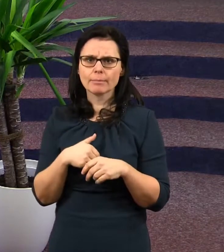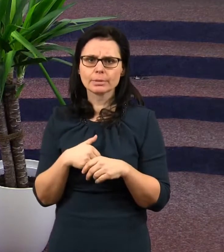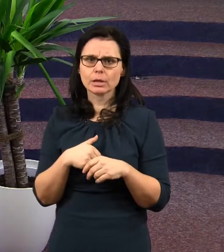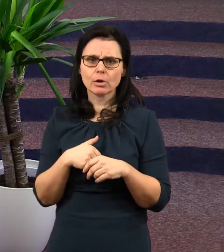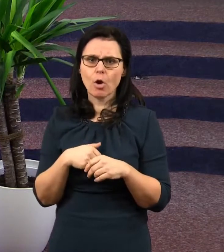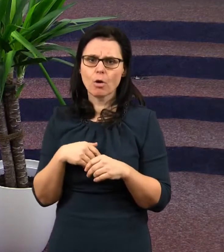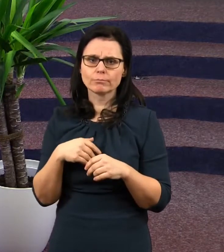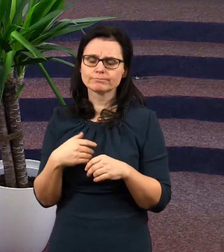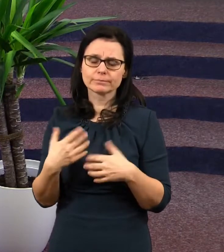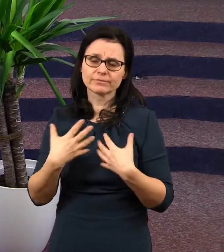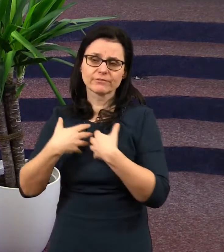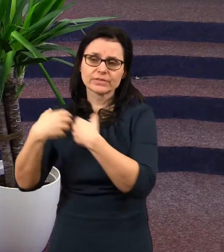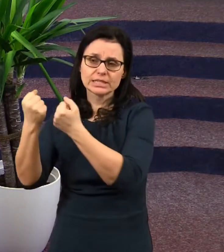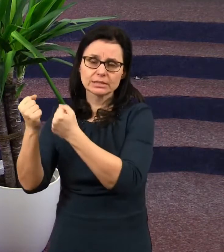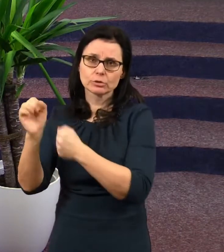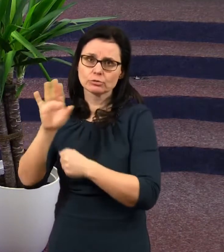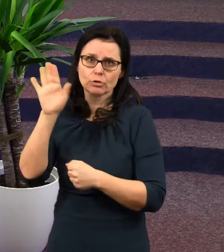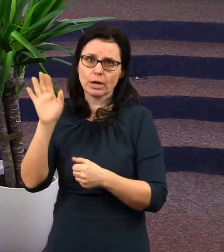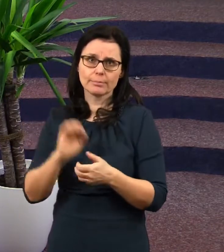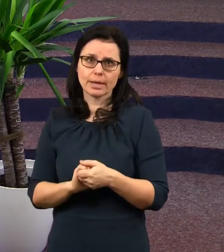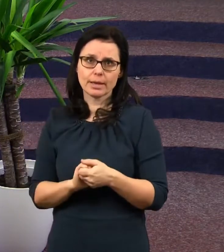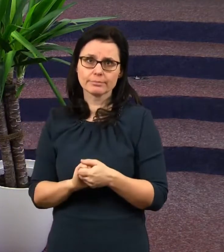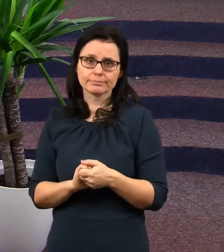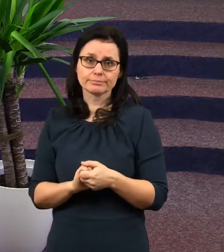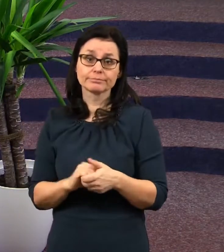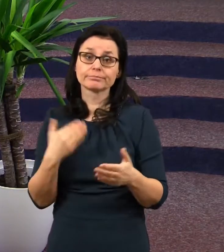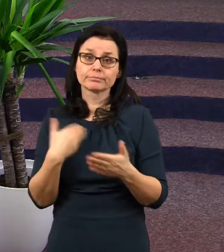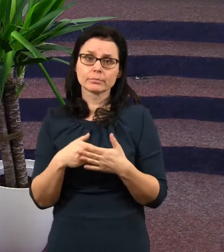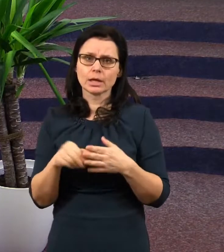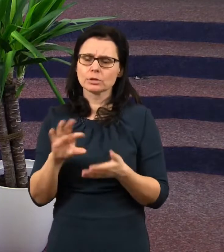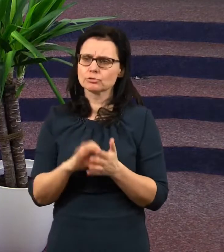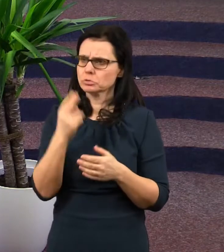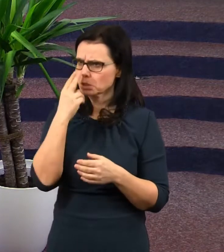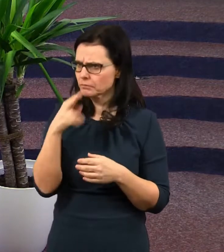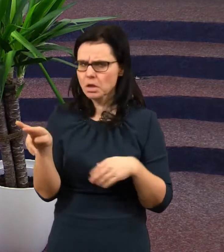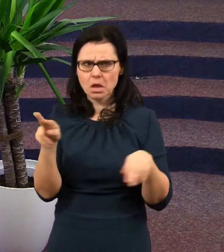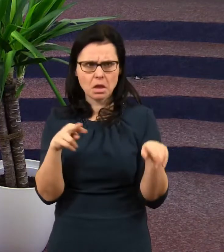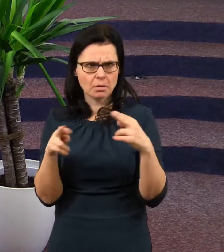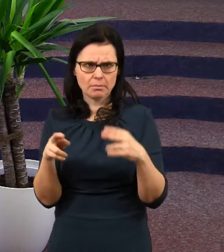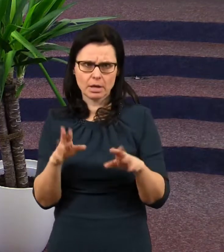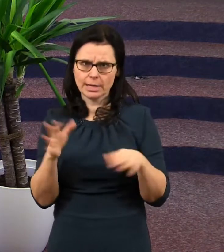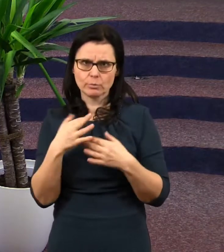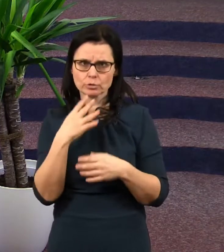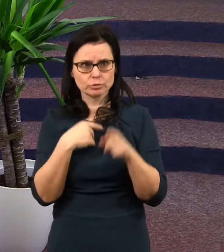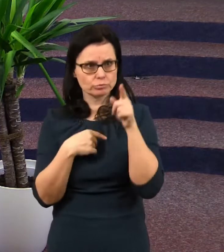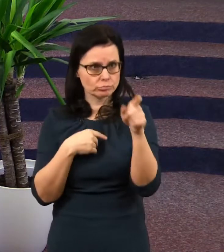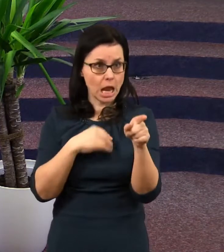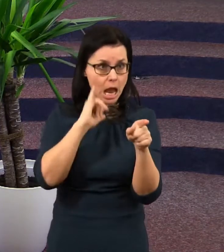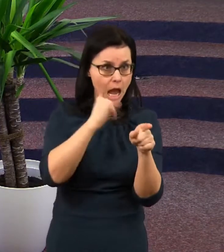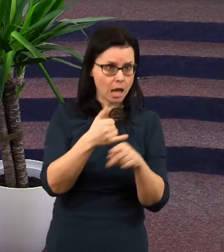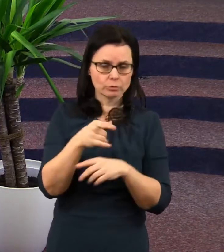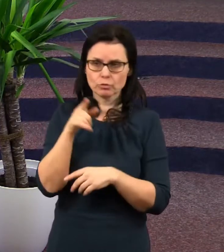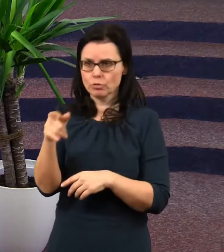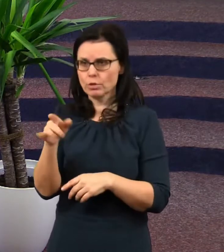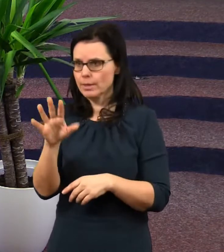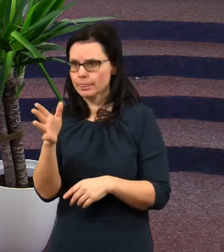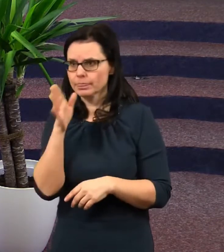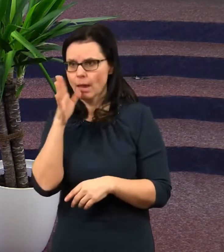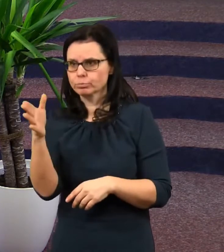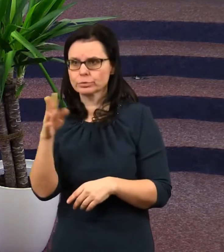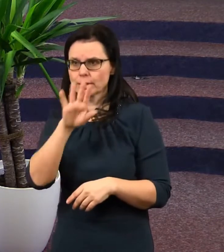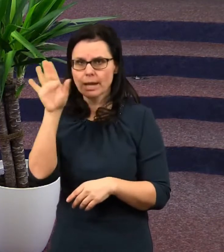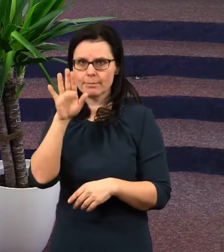vykoupené. A my, když se díváme jeden na druhého, my o nikom nemůžeme říct, kdo v nebi bude a kdo tam nebude.